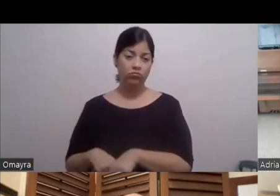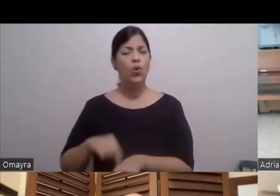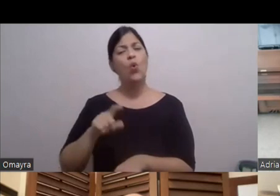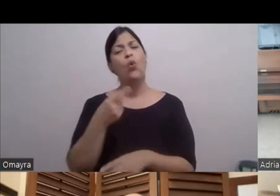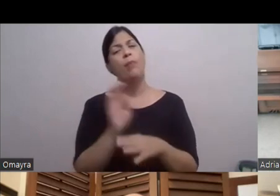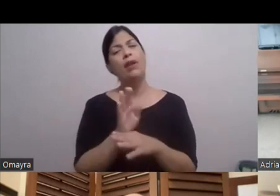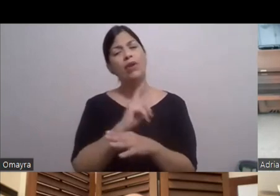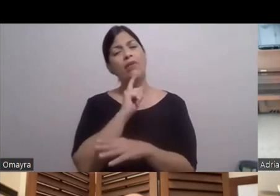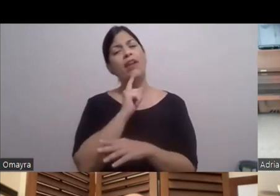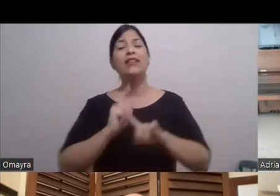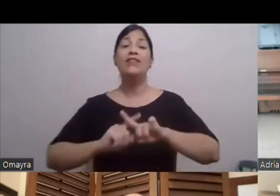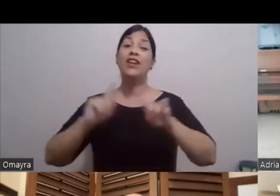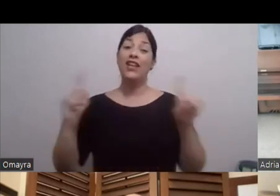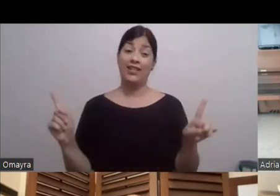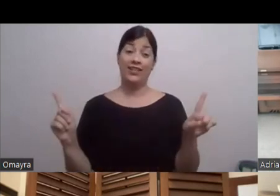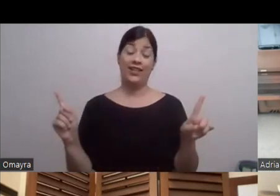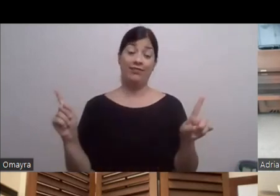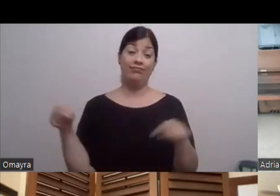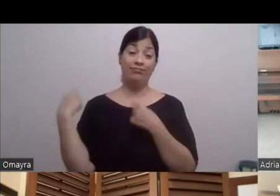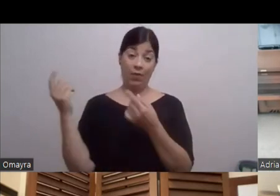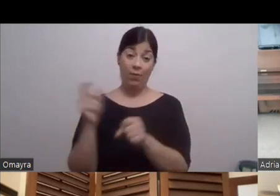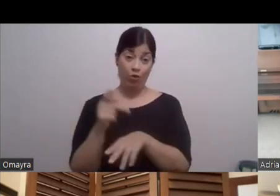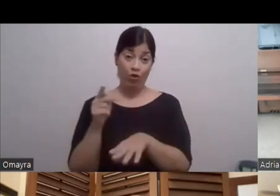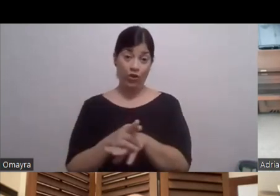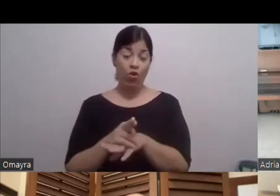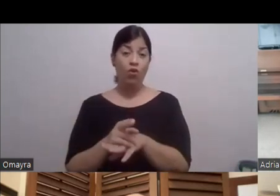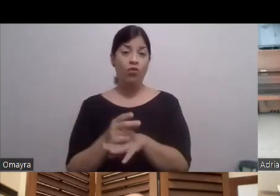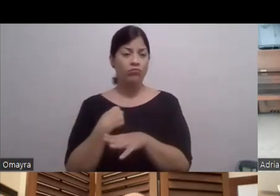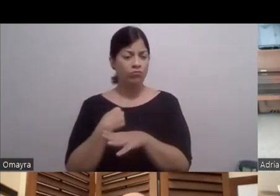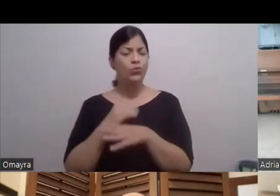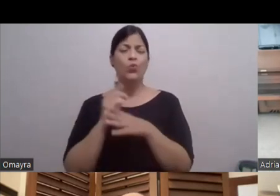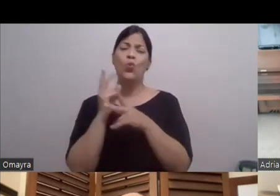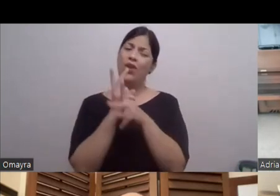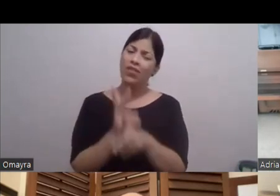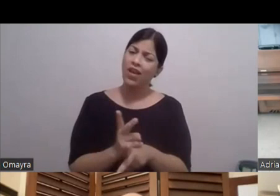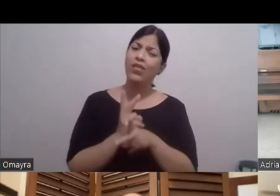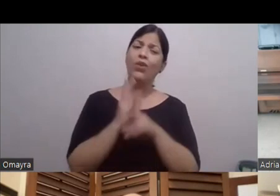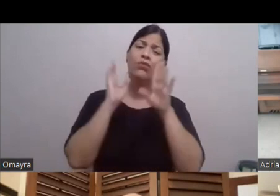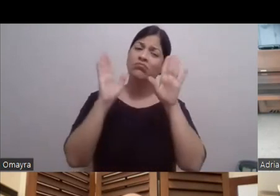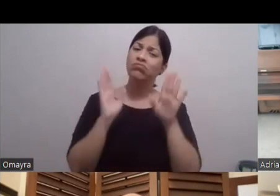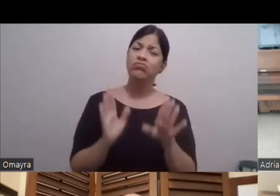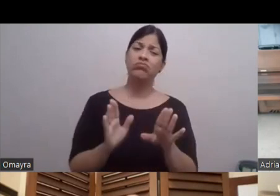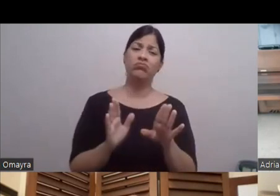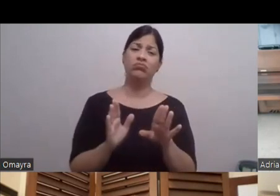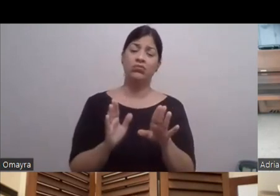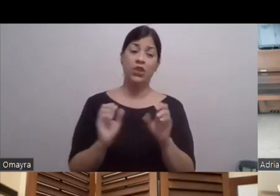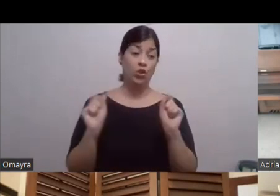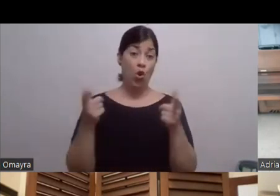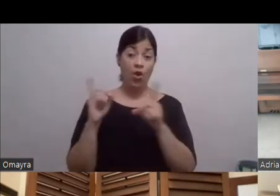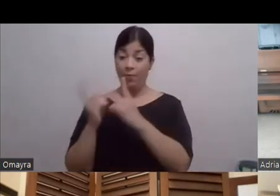Diferente a lo que Se ha hecho En Puerto Rico Y se ha hecho Con un cuidado Increíble Todos los departamentos Están Pero espectacular El departamento